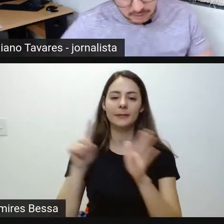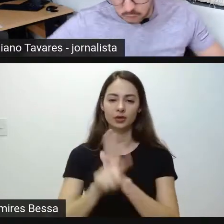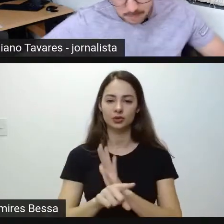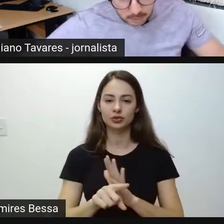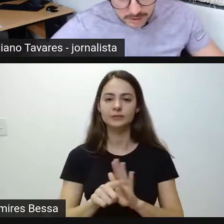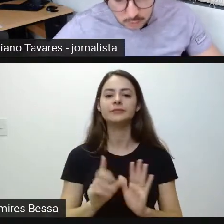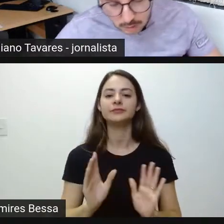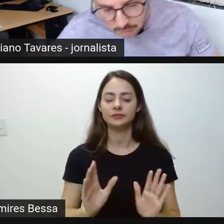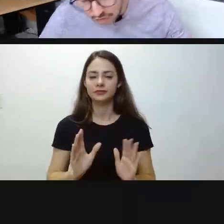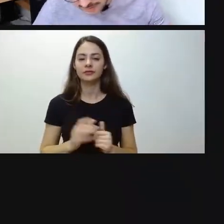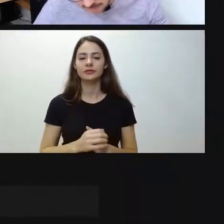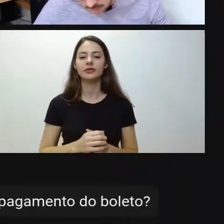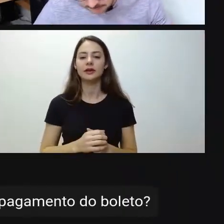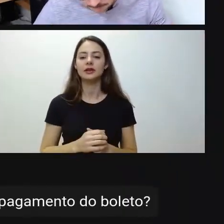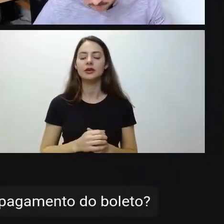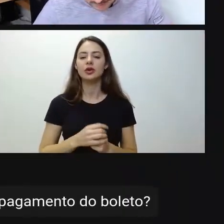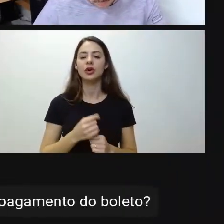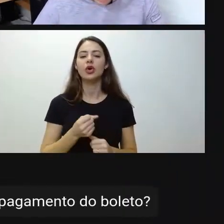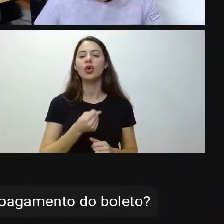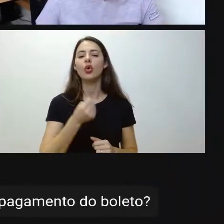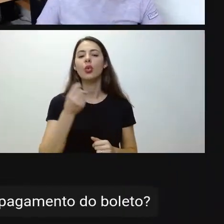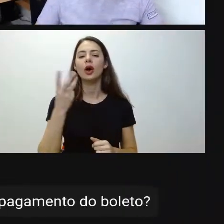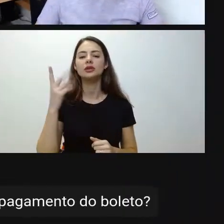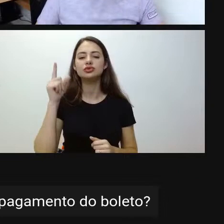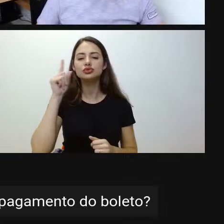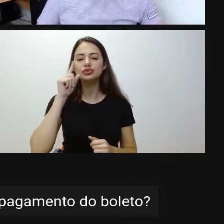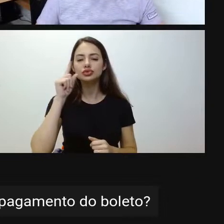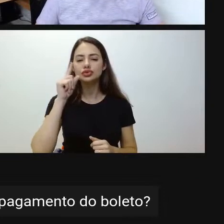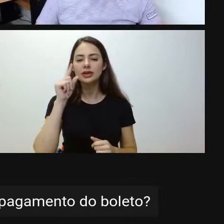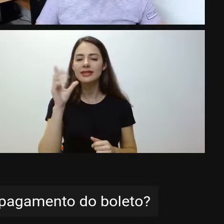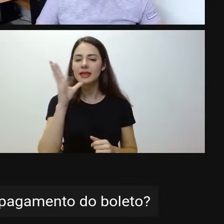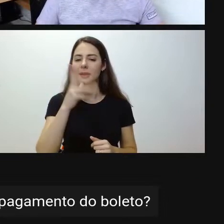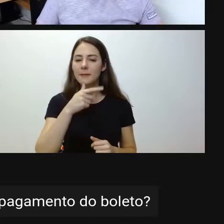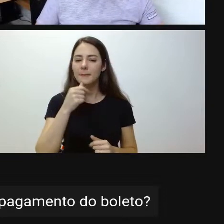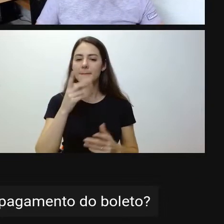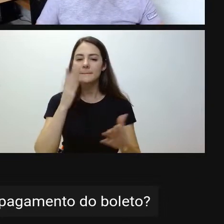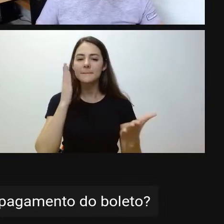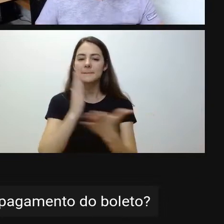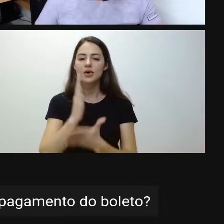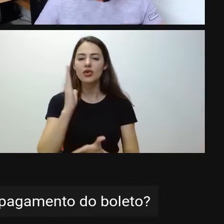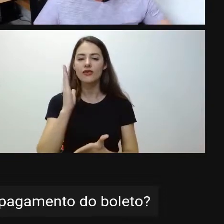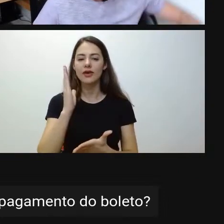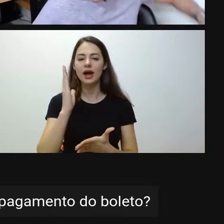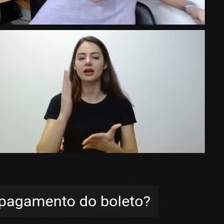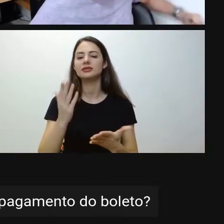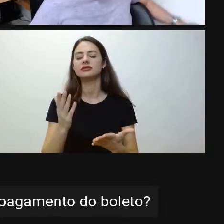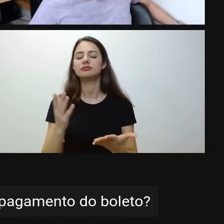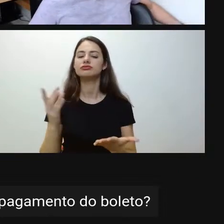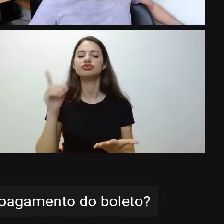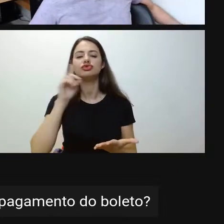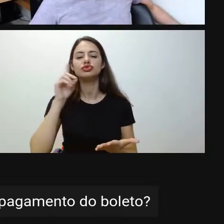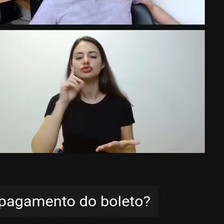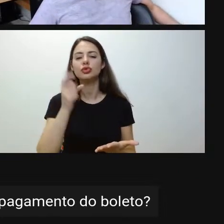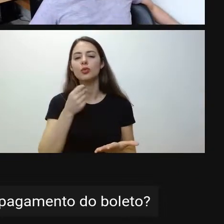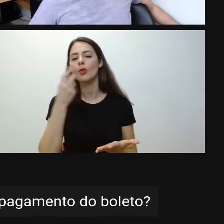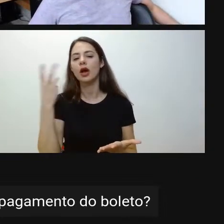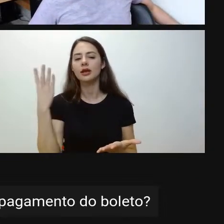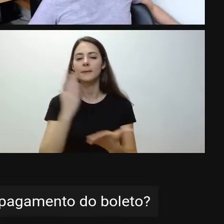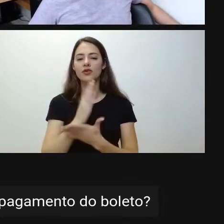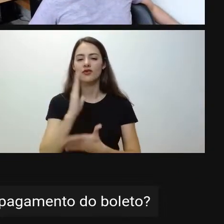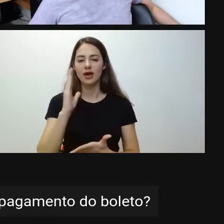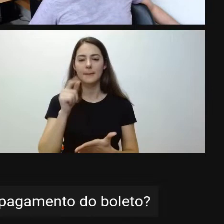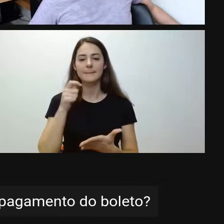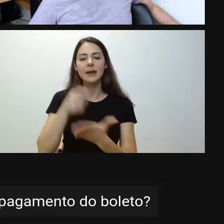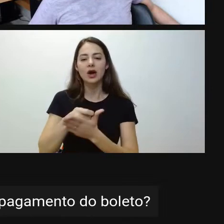Beleza. Ítalo, normal. Ítalo. Quantos dias demora para aprovarem o pagamento do boleto? Ítalo perguntou. Nós colocamos no edital pedindo um